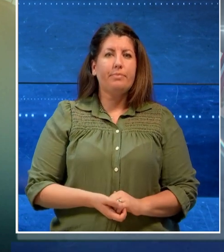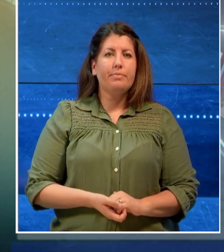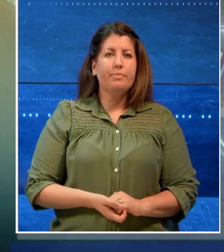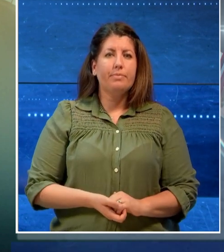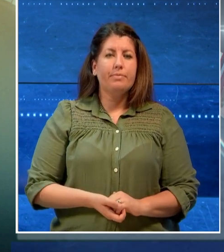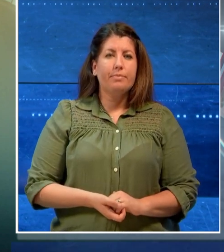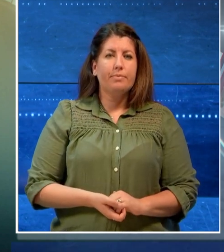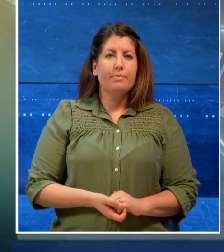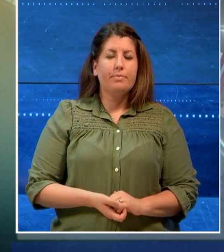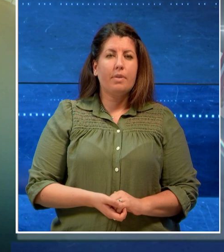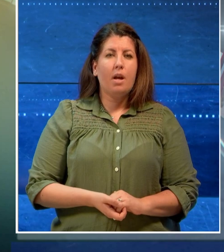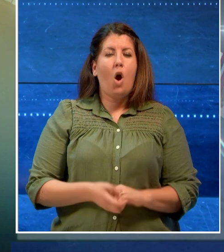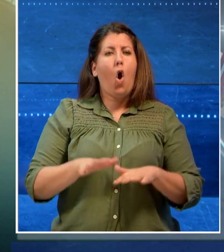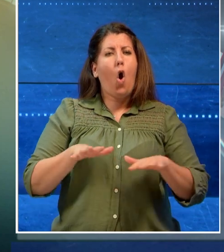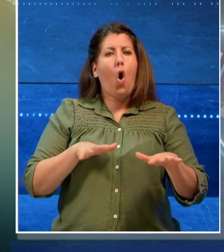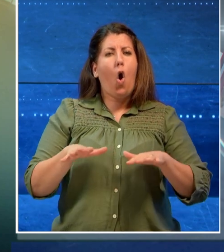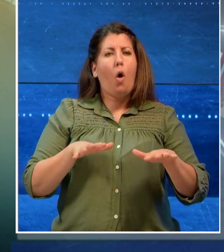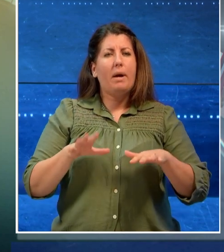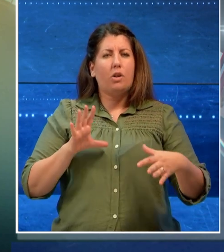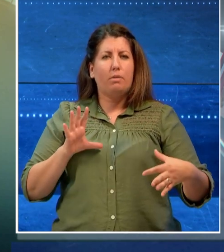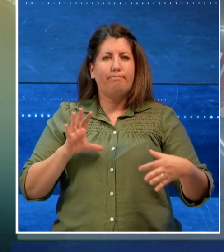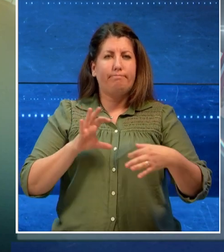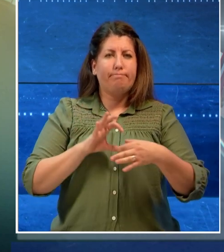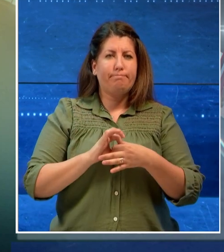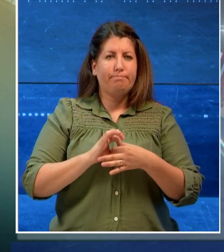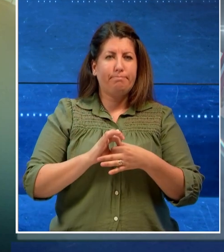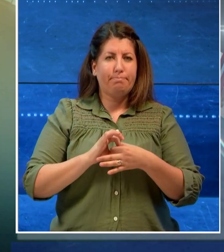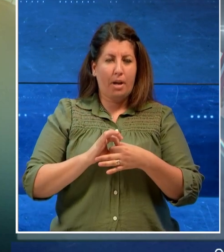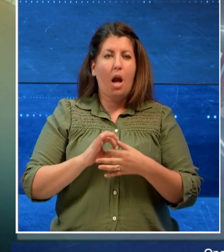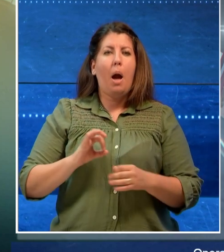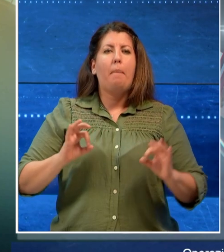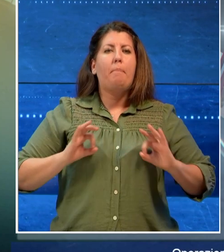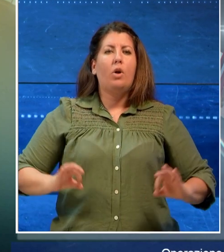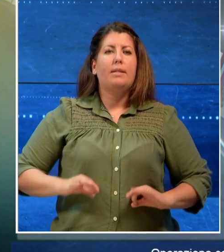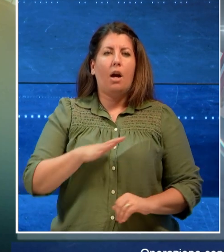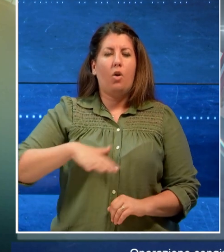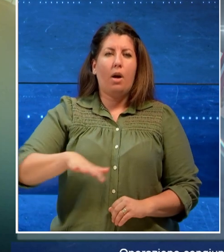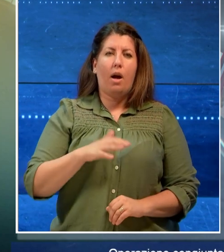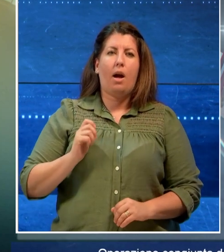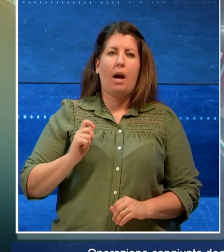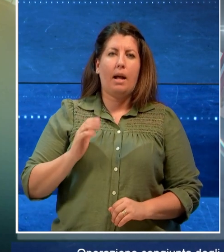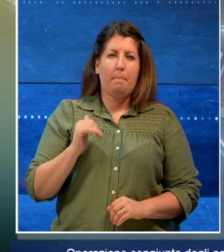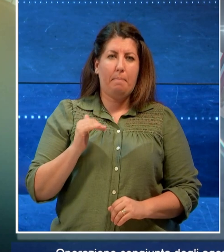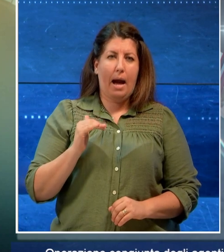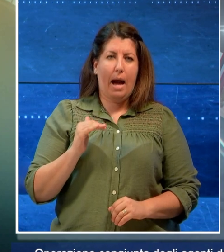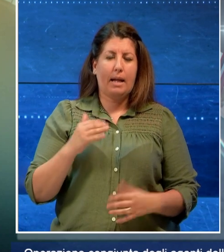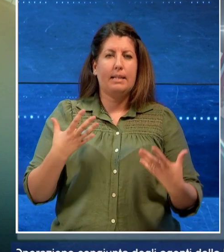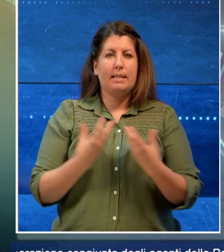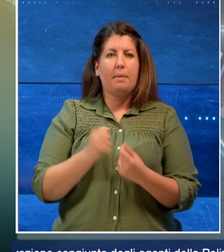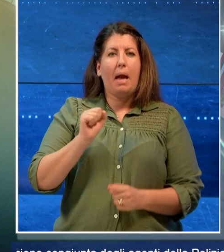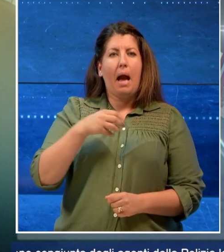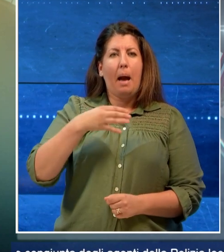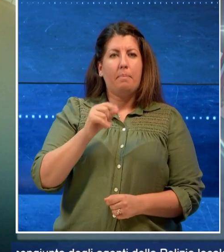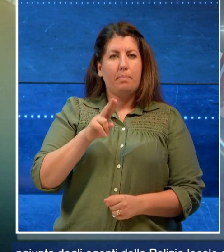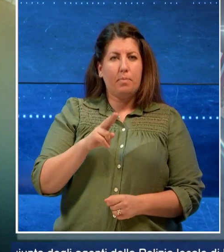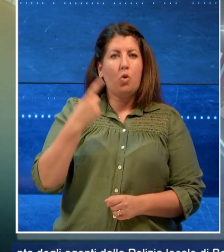Operazione congiunta degli agenti della Polizia Locale di Bari e di Amiu per l'individuazione